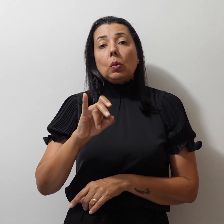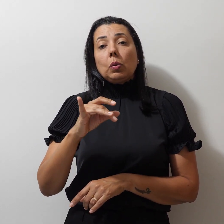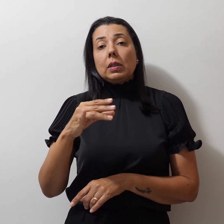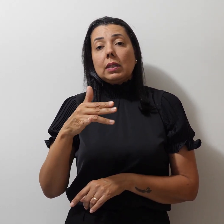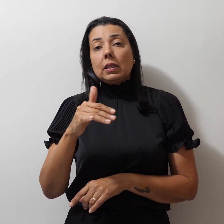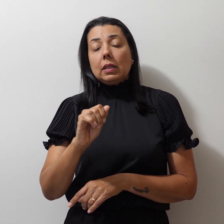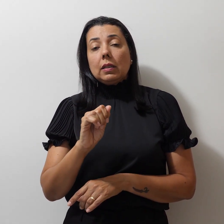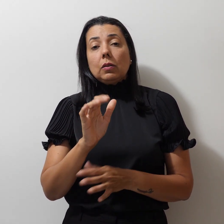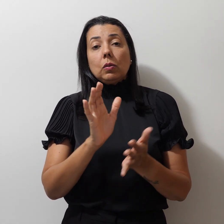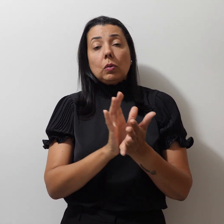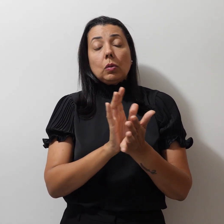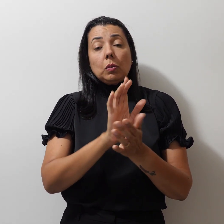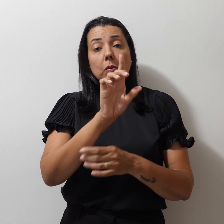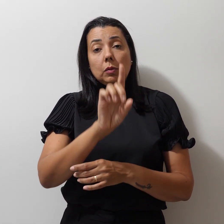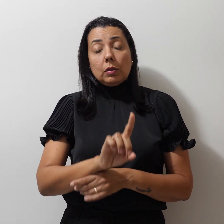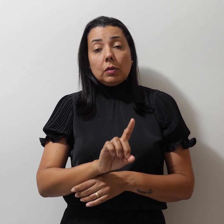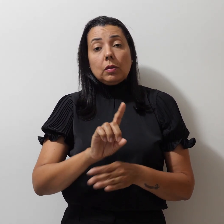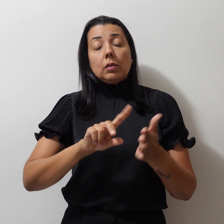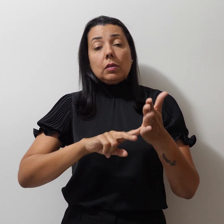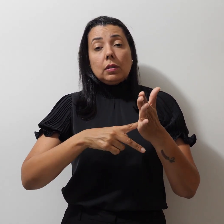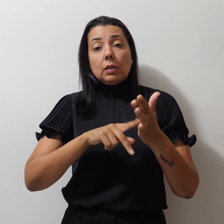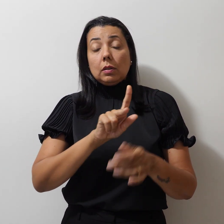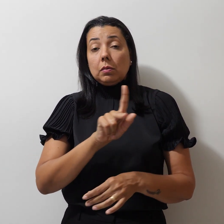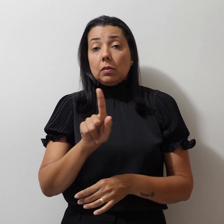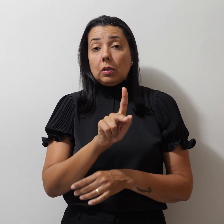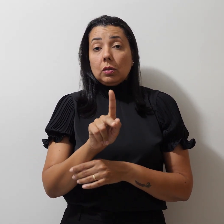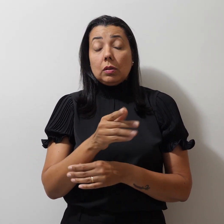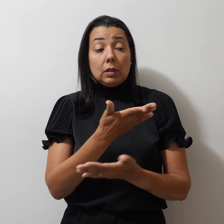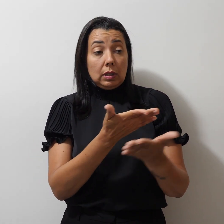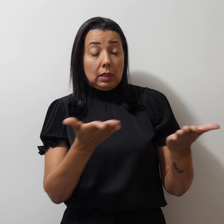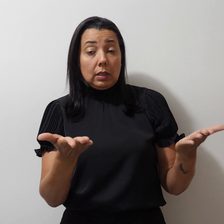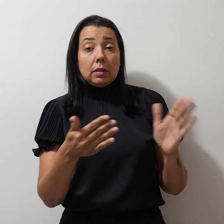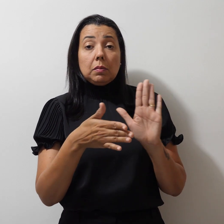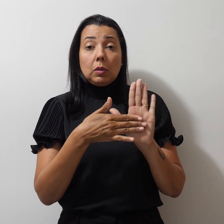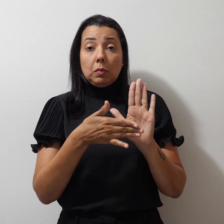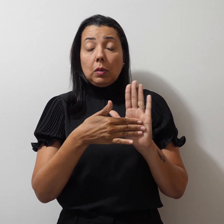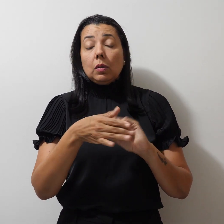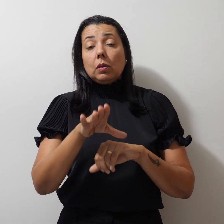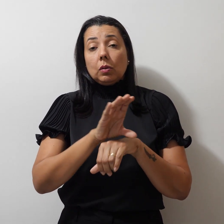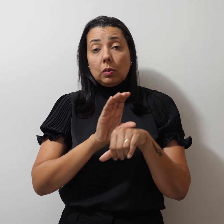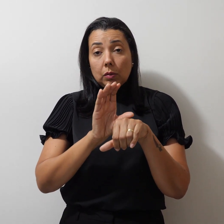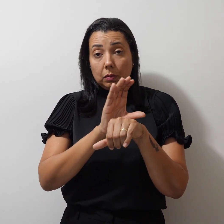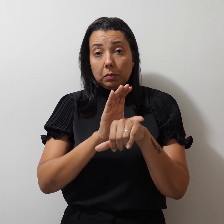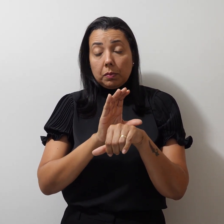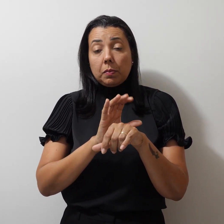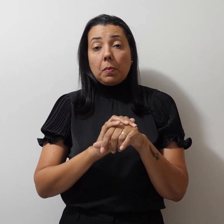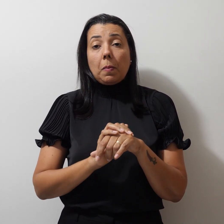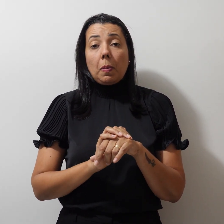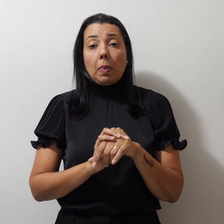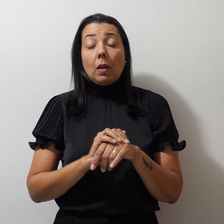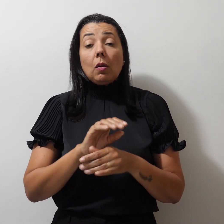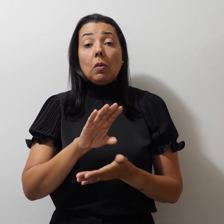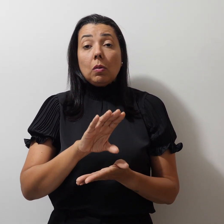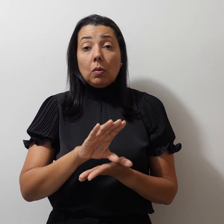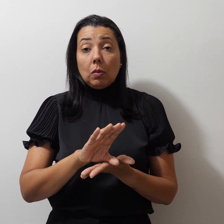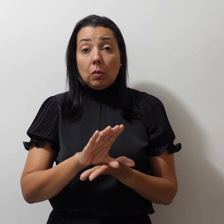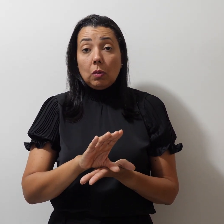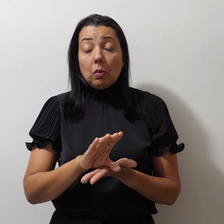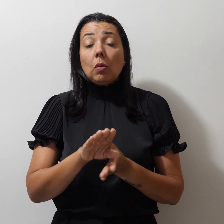dirigente do Simpro. Com essa emenda constitucional, o orientador educacional